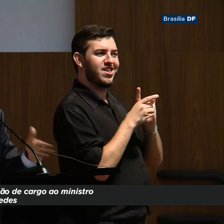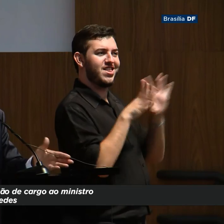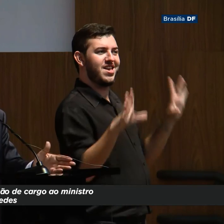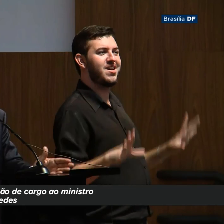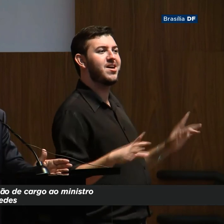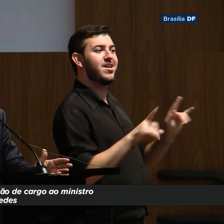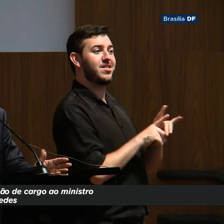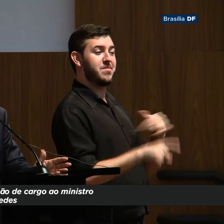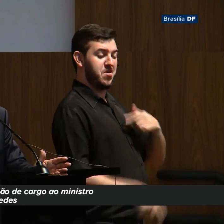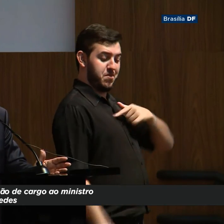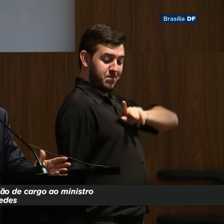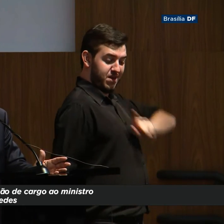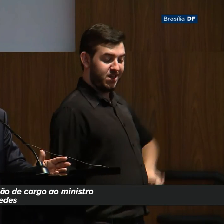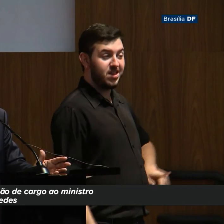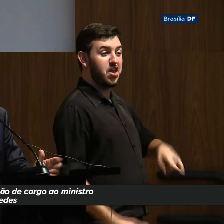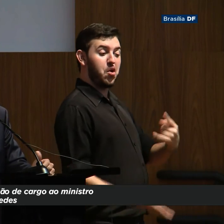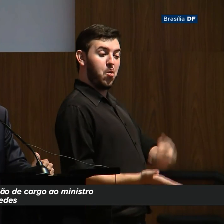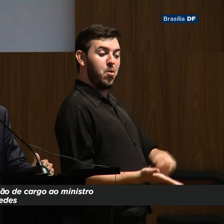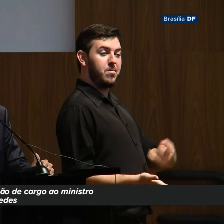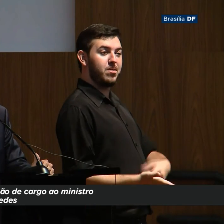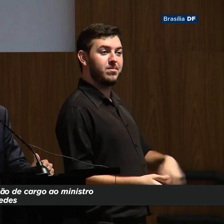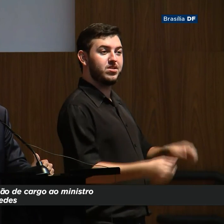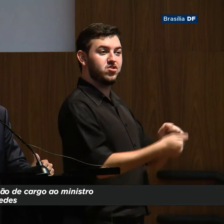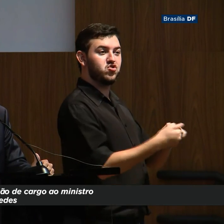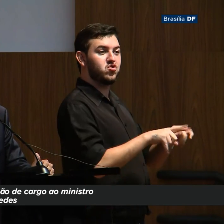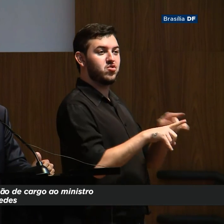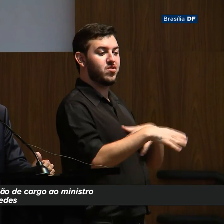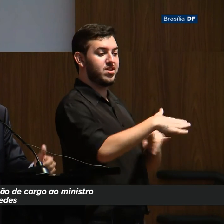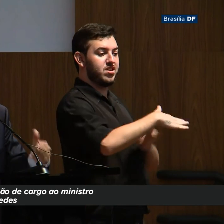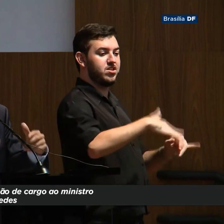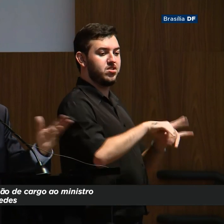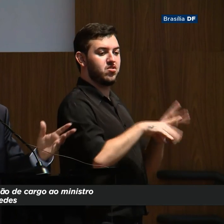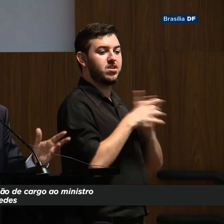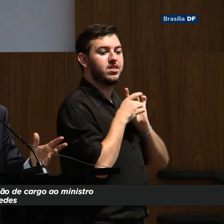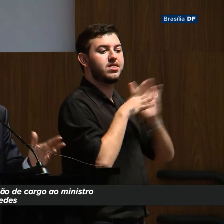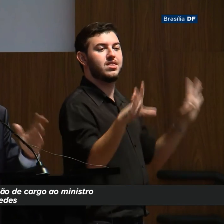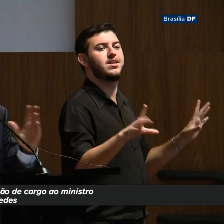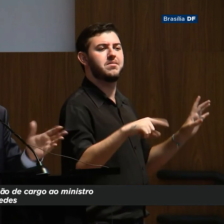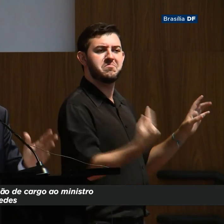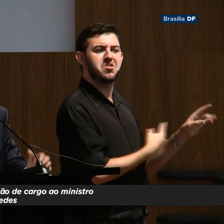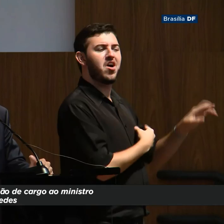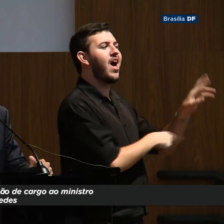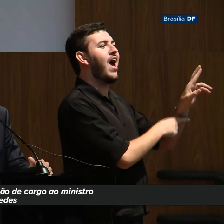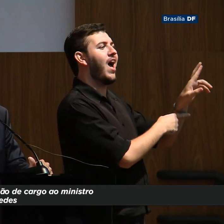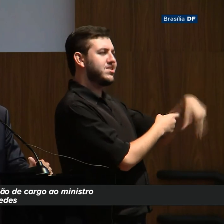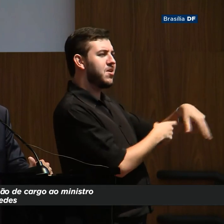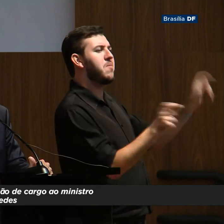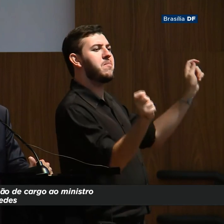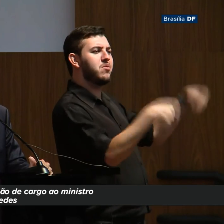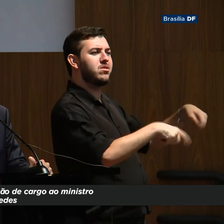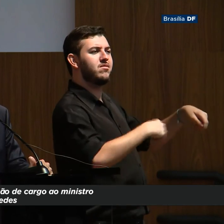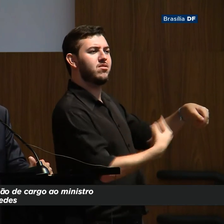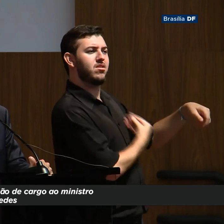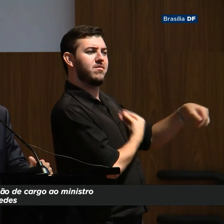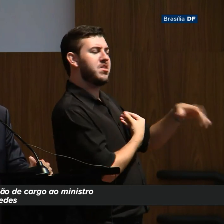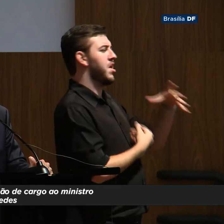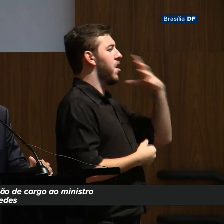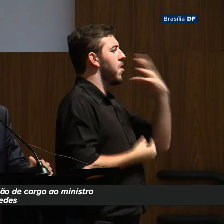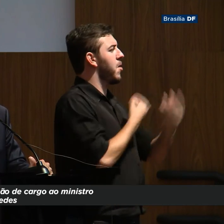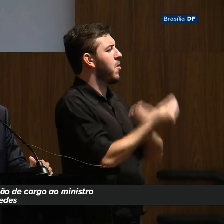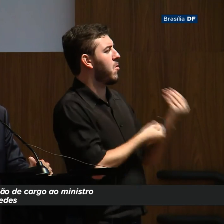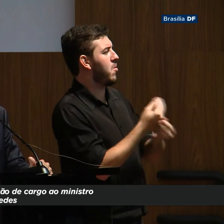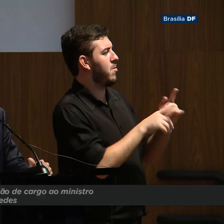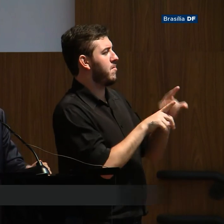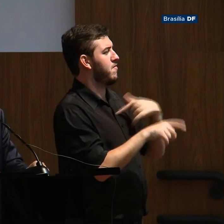presidente tem um compromisso com as instituições democráticas, e eu acho que nós temos toda a razão para olhar com alguma segurança para o